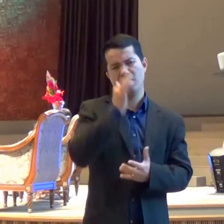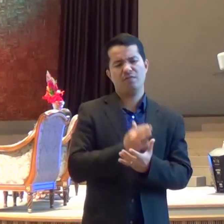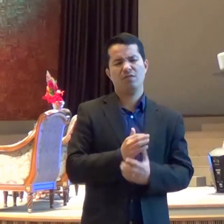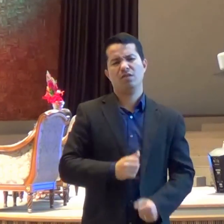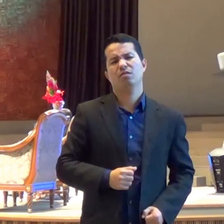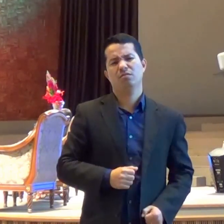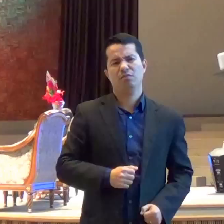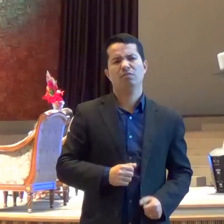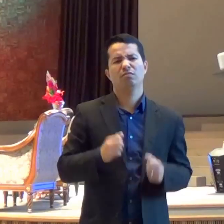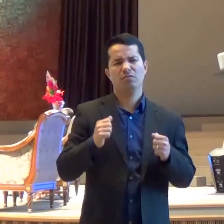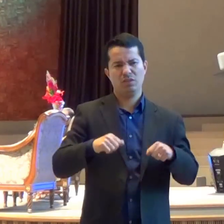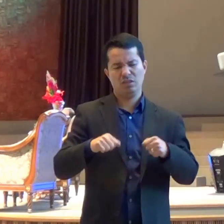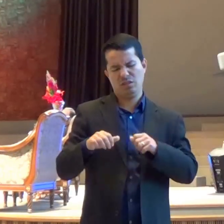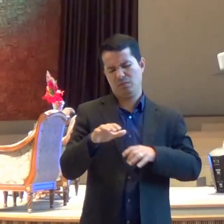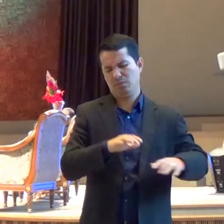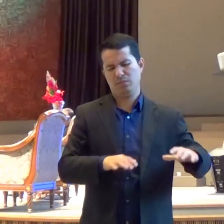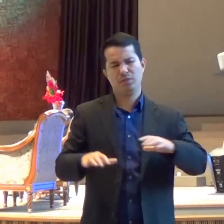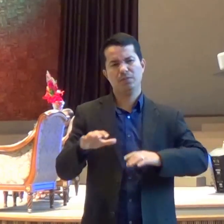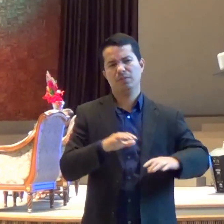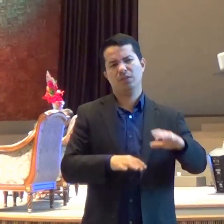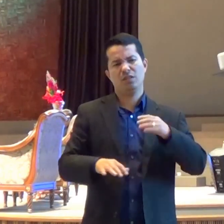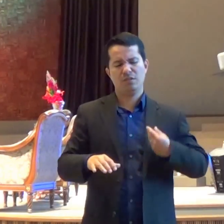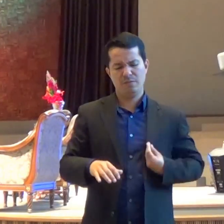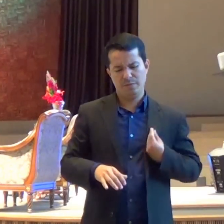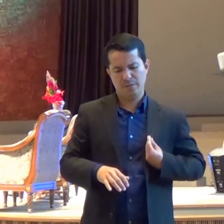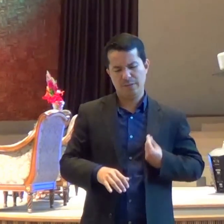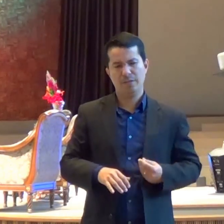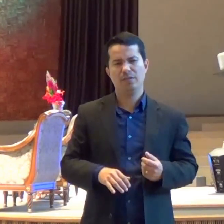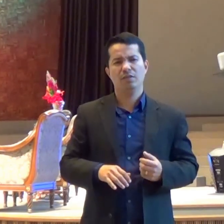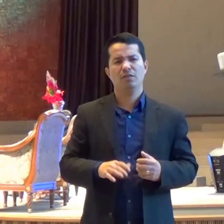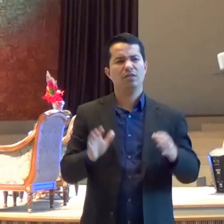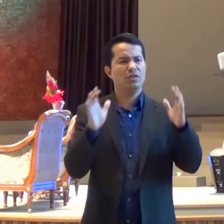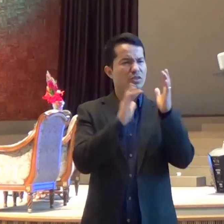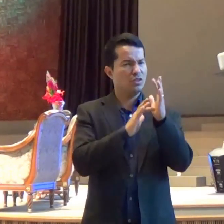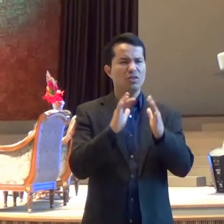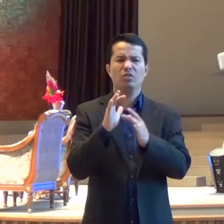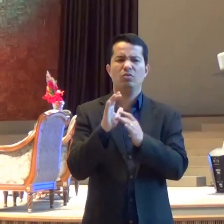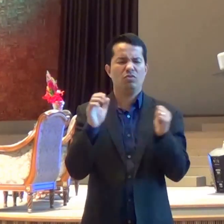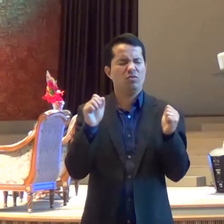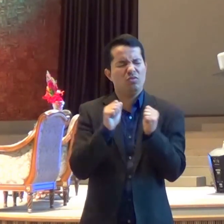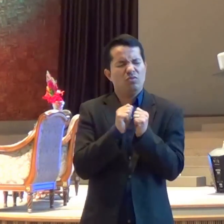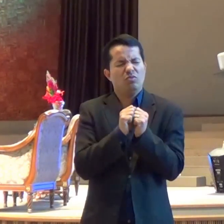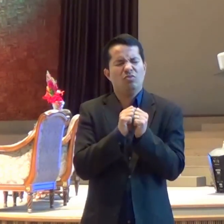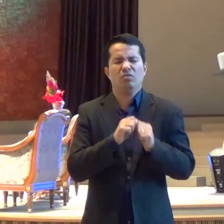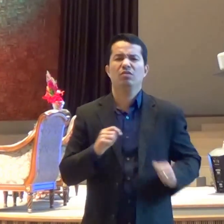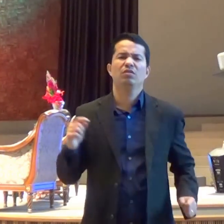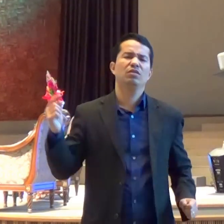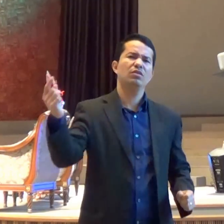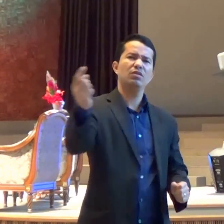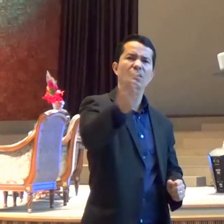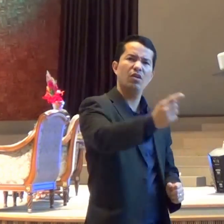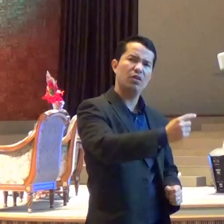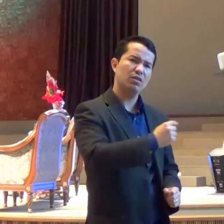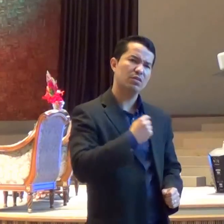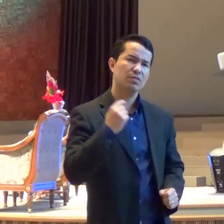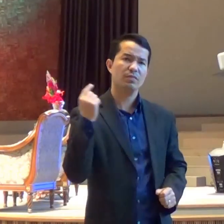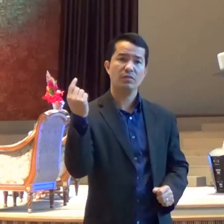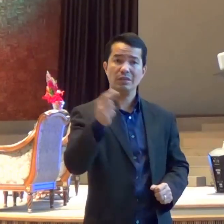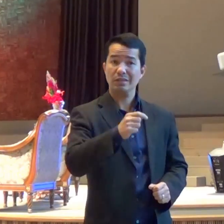Jesus está aqui Entre nós E nós vamos adorá-lo E se você Querido Já